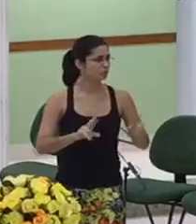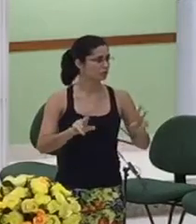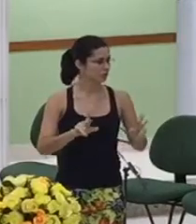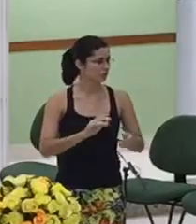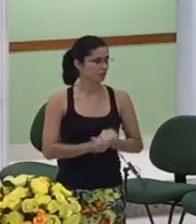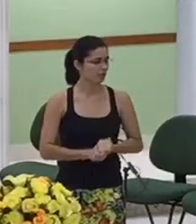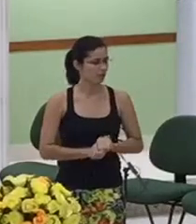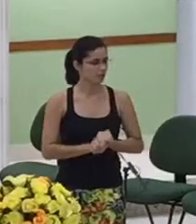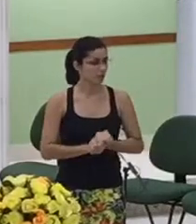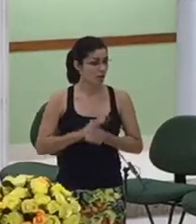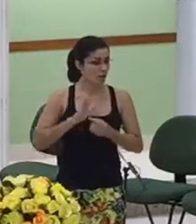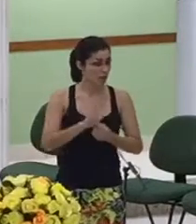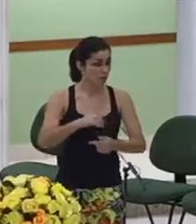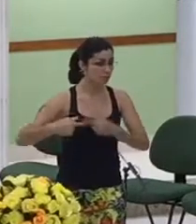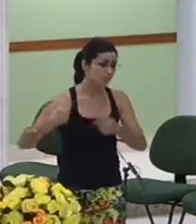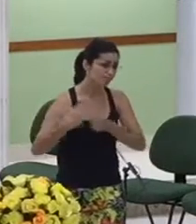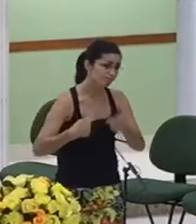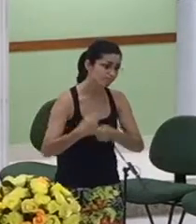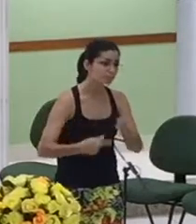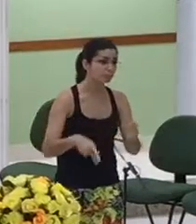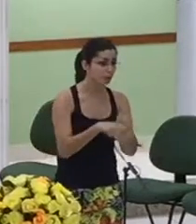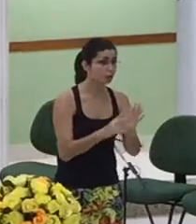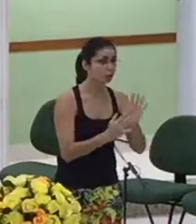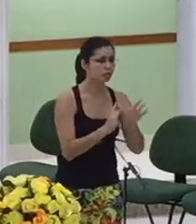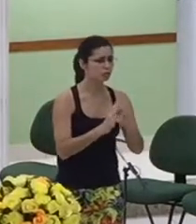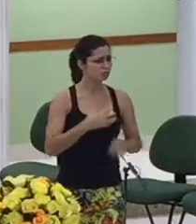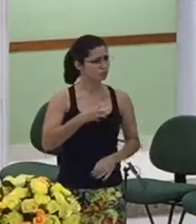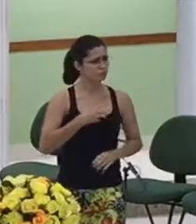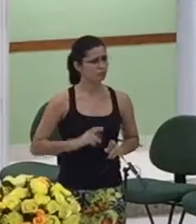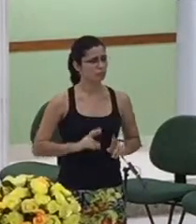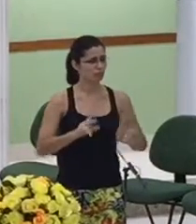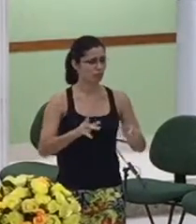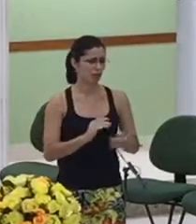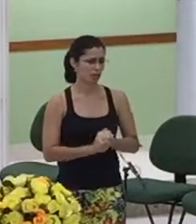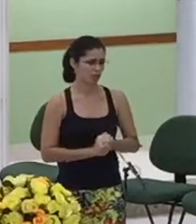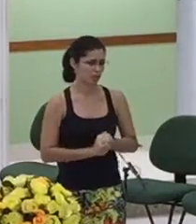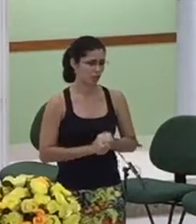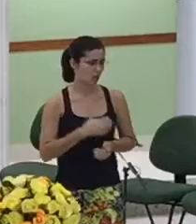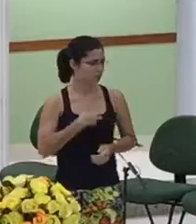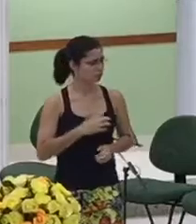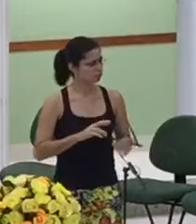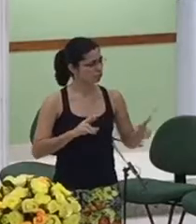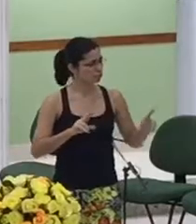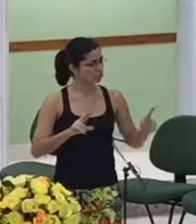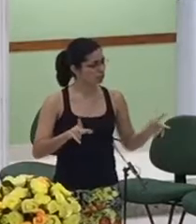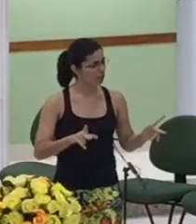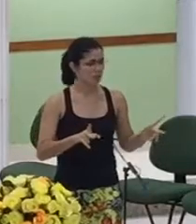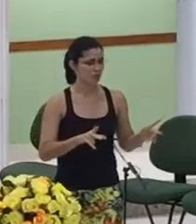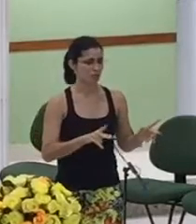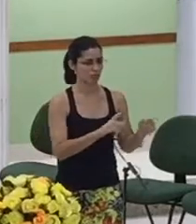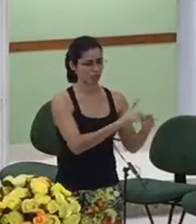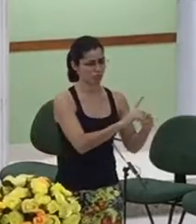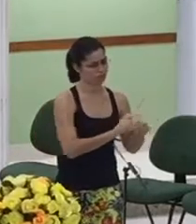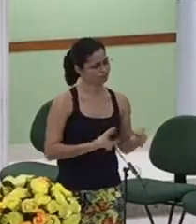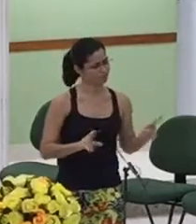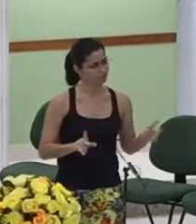linhagem de Jesus de uma maneira diferente da que Lucas apresentou e é por isso que na genealogia de Mateus